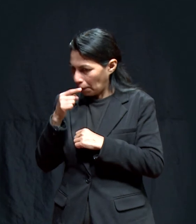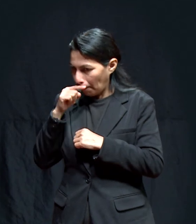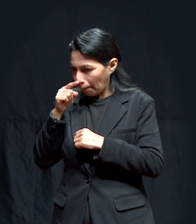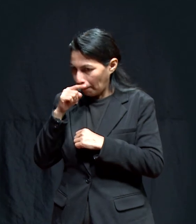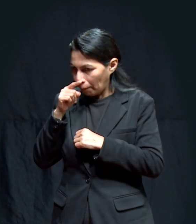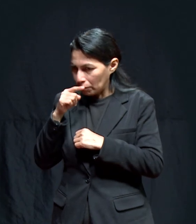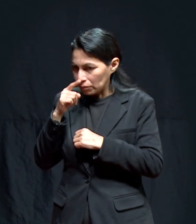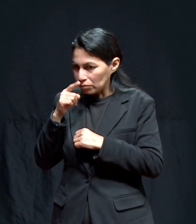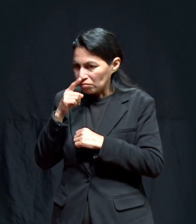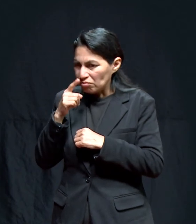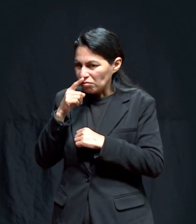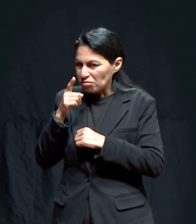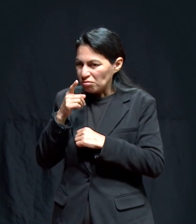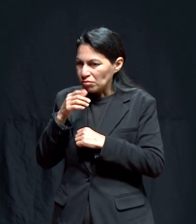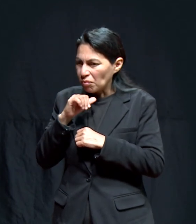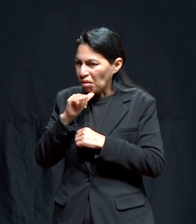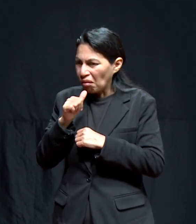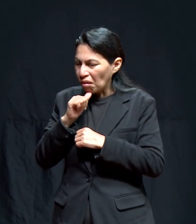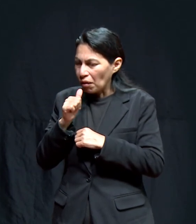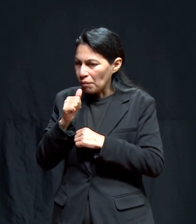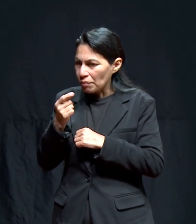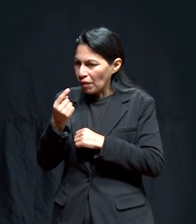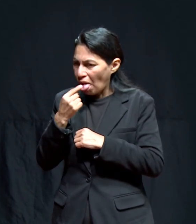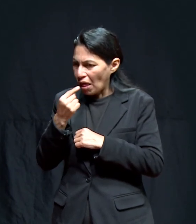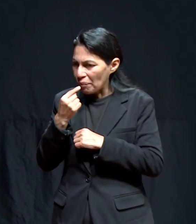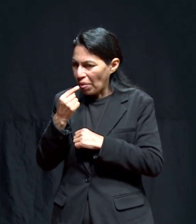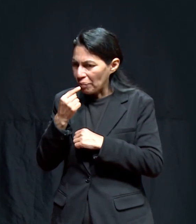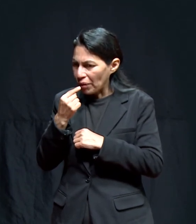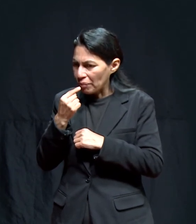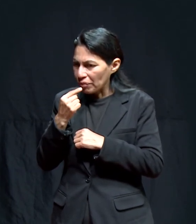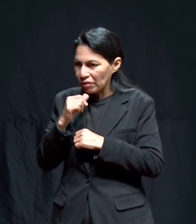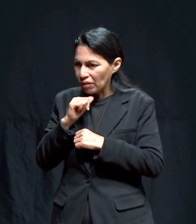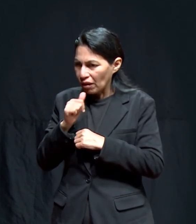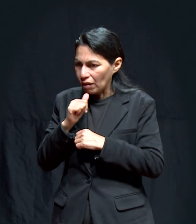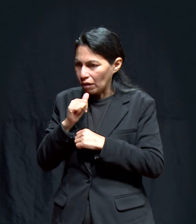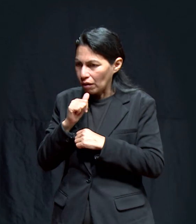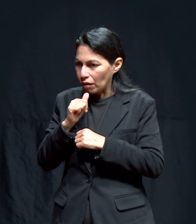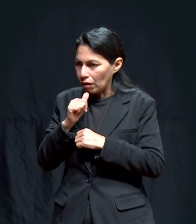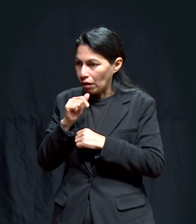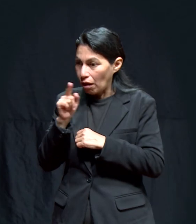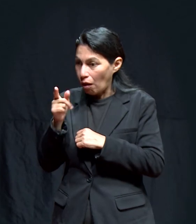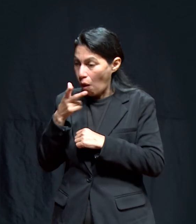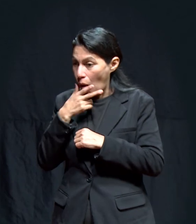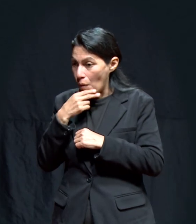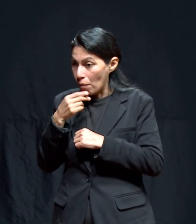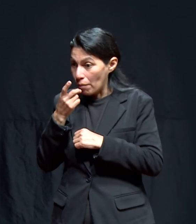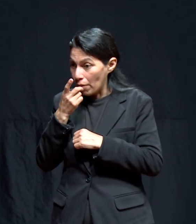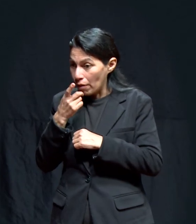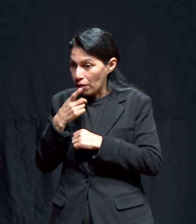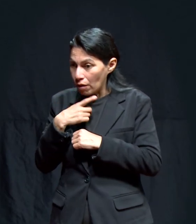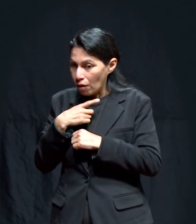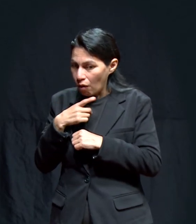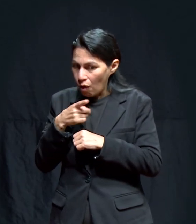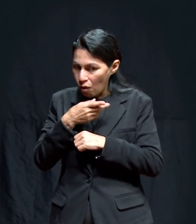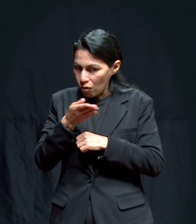no huelo nada, no tengo sabor de nada. Hermano, usted tiene COVID, me dice.